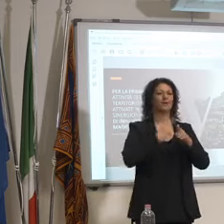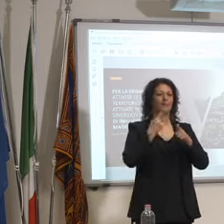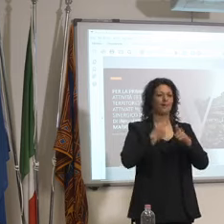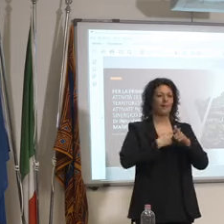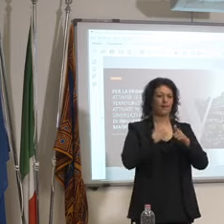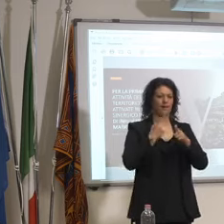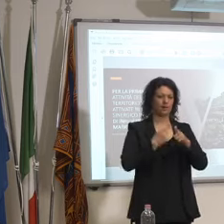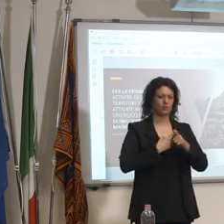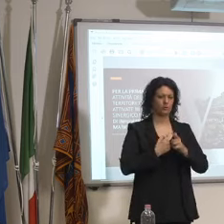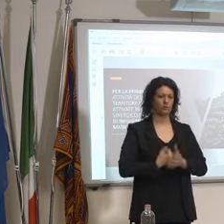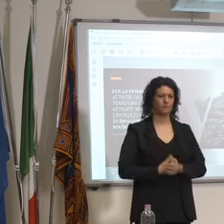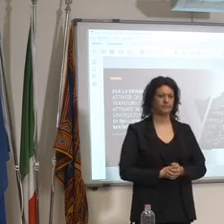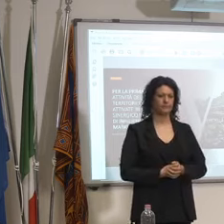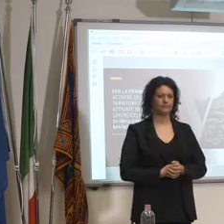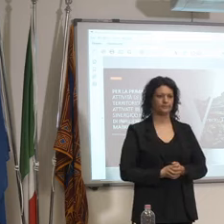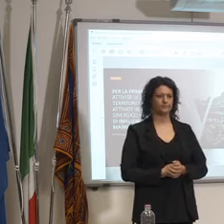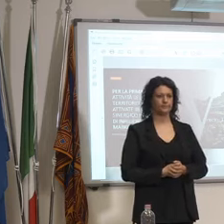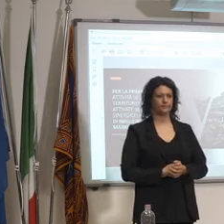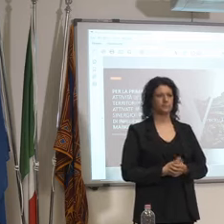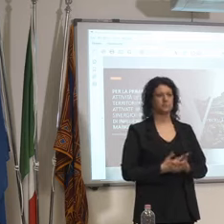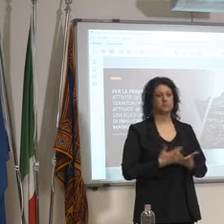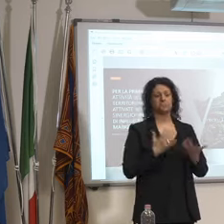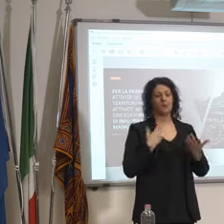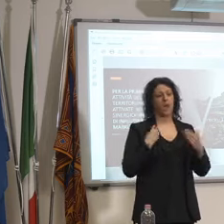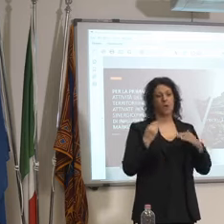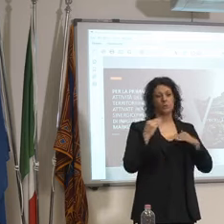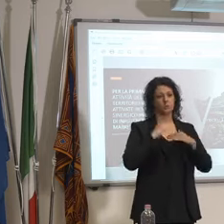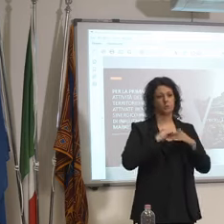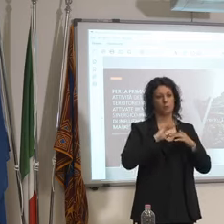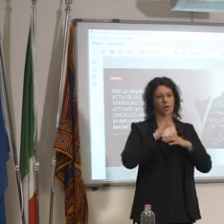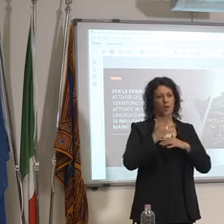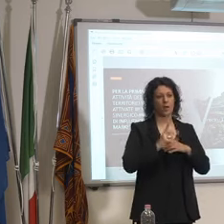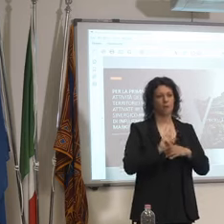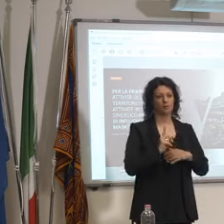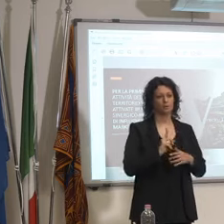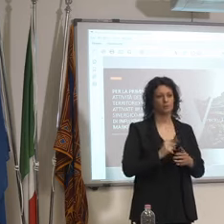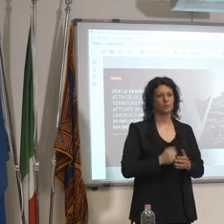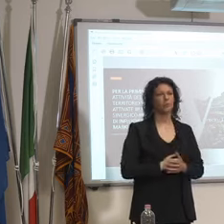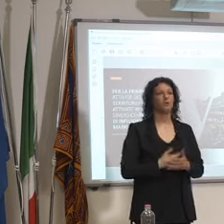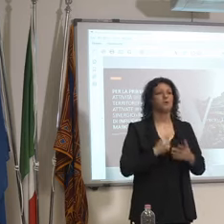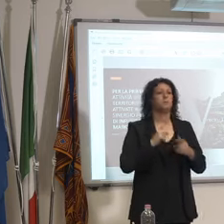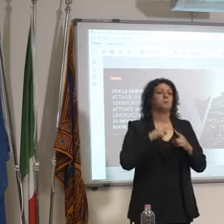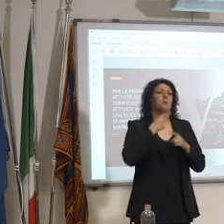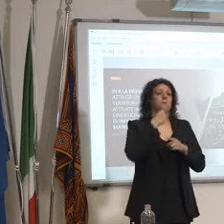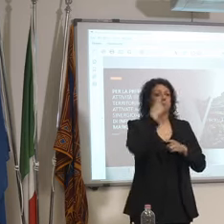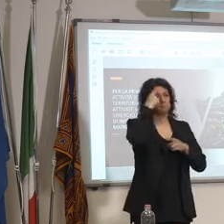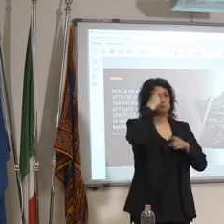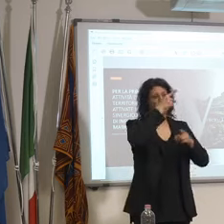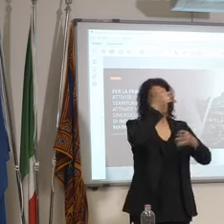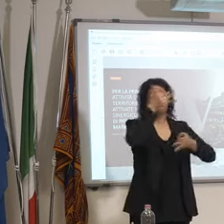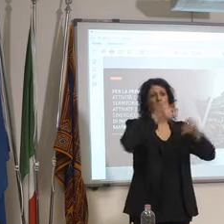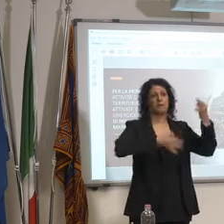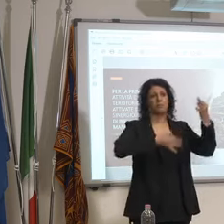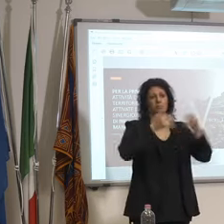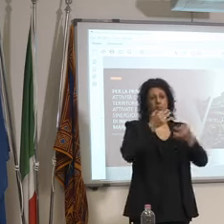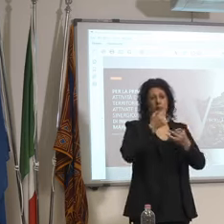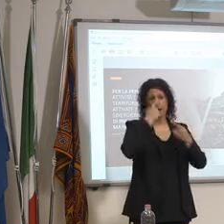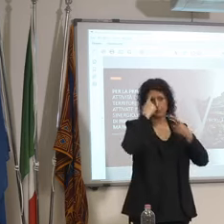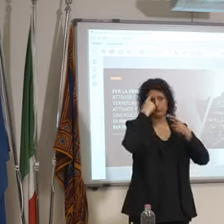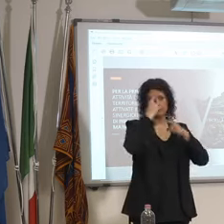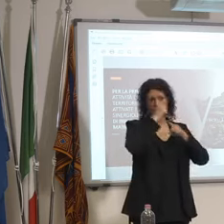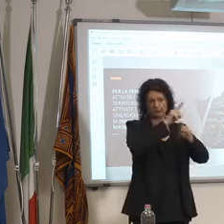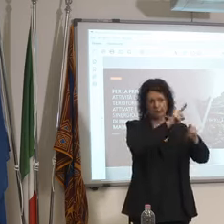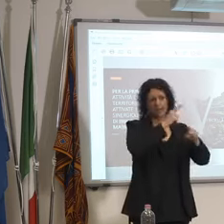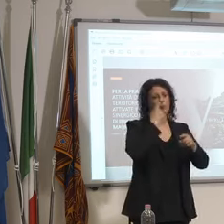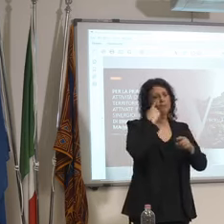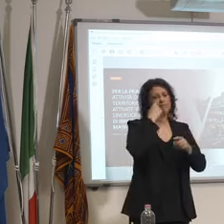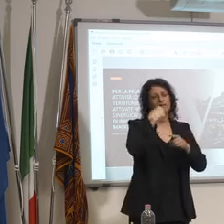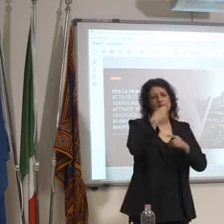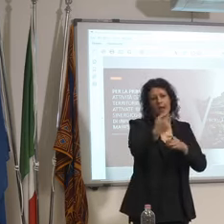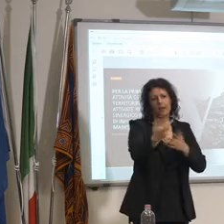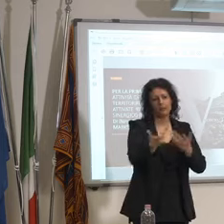non esprimo nessuna considerazione poi c'è di mezzo alla magistratura fanno il loro mestiere e poi si vedrà